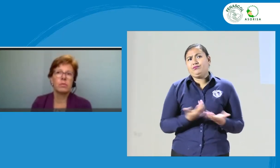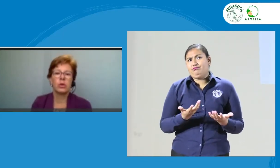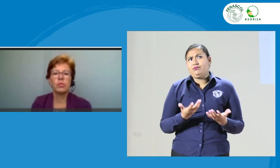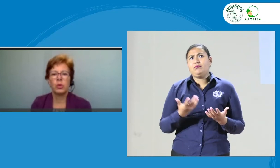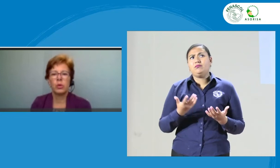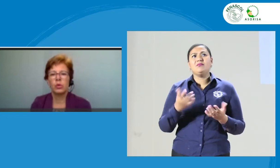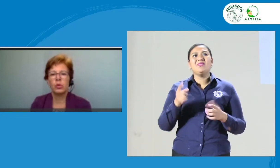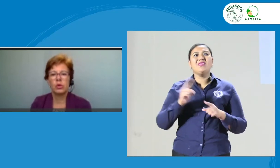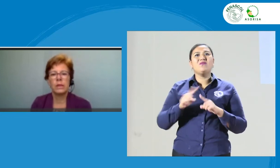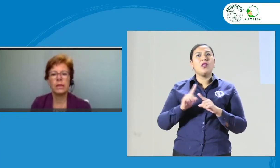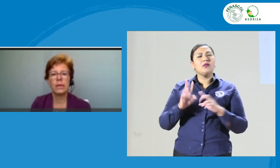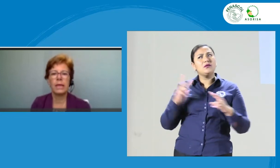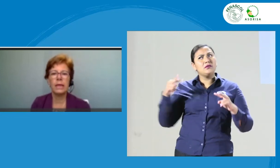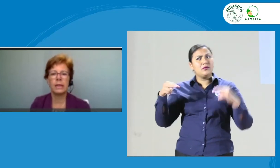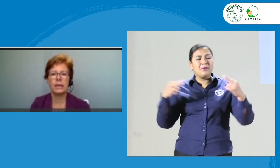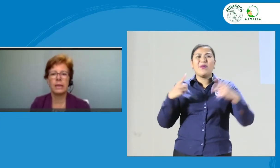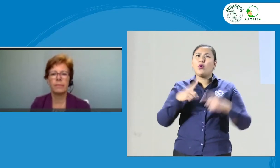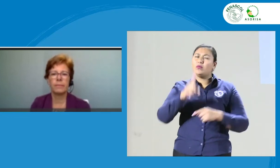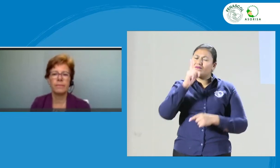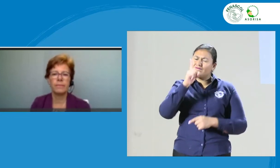distintos aspectos, pero uno de ellos es el de la ética.